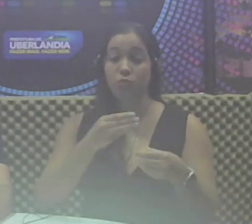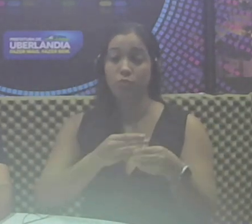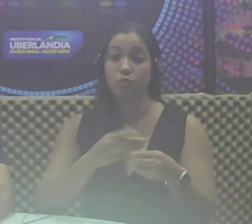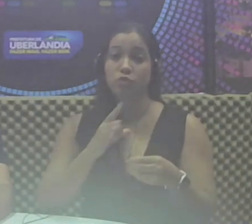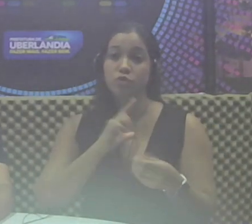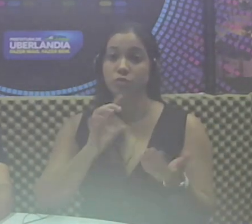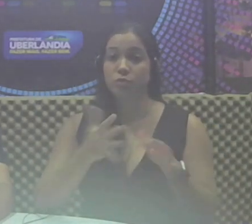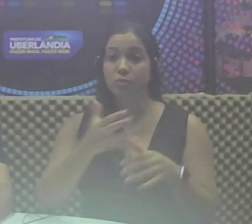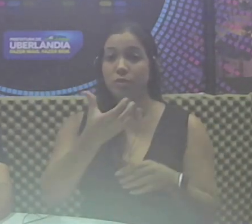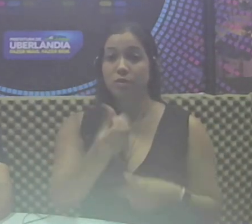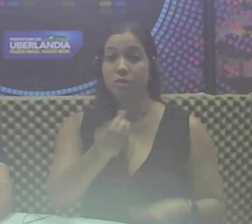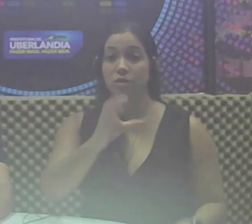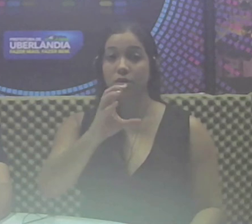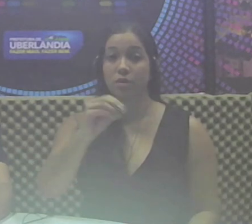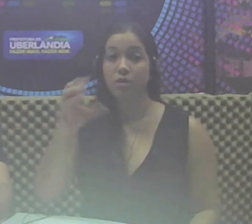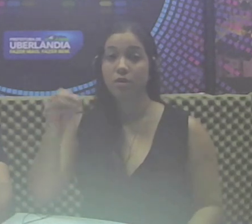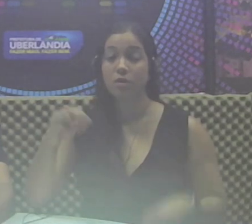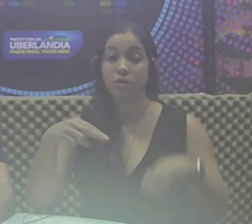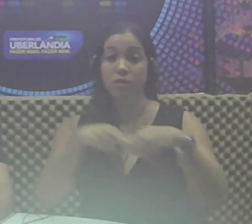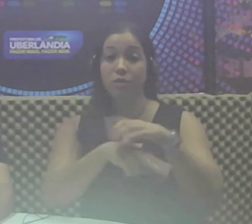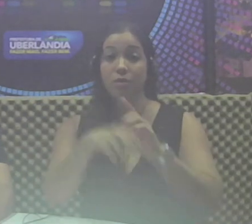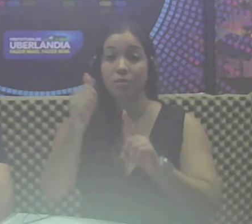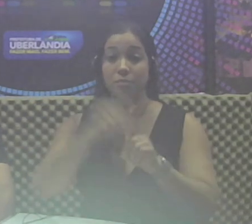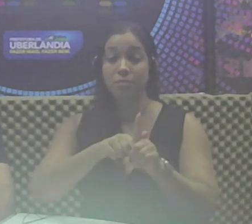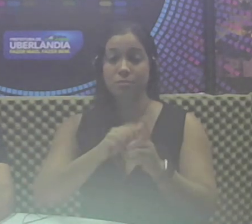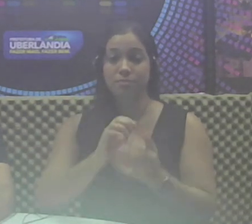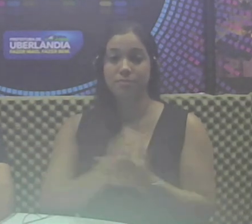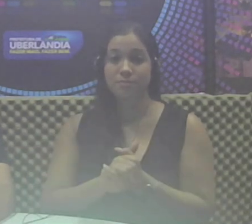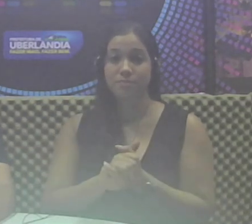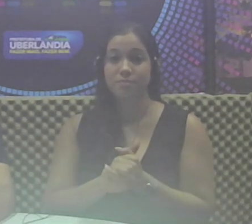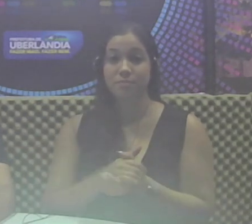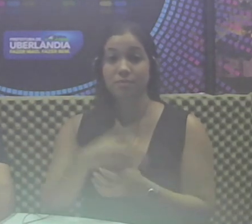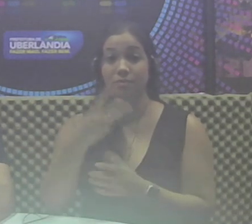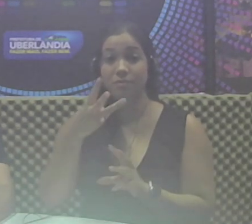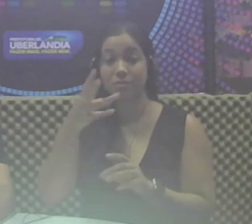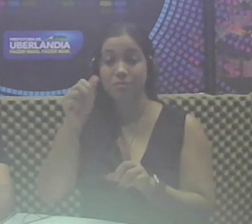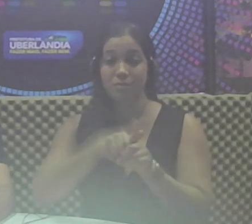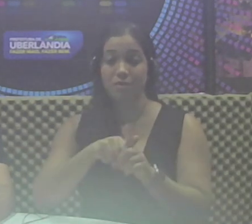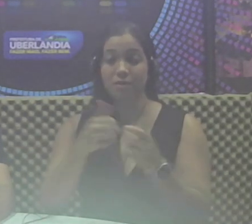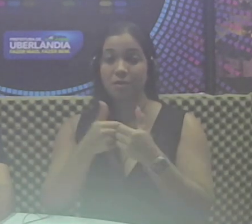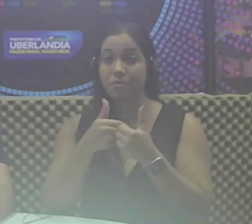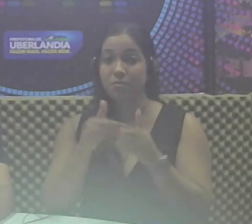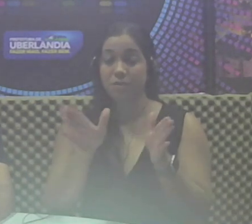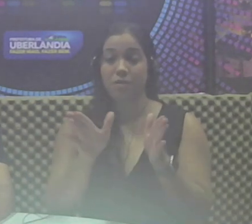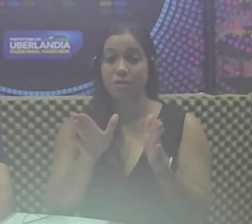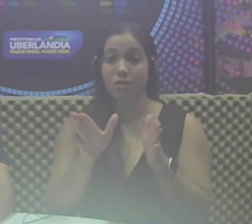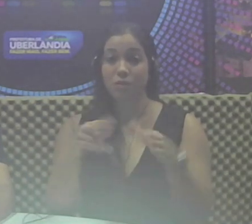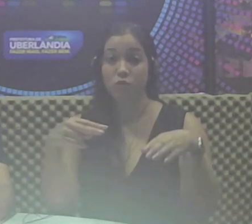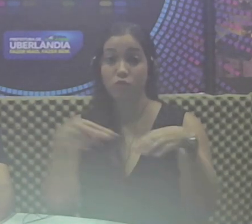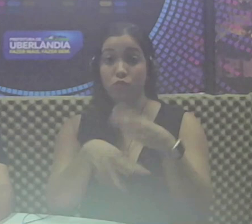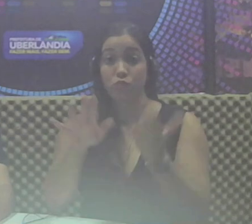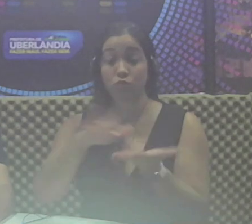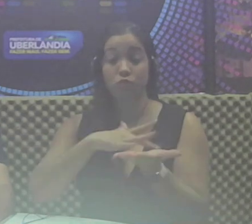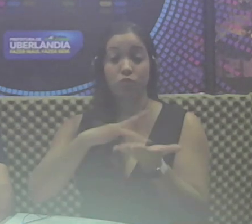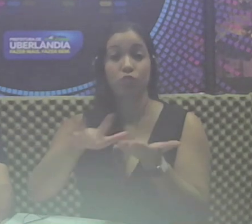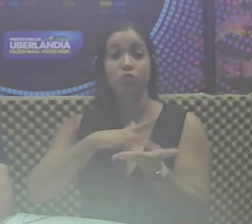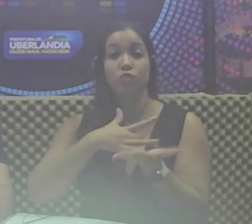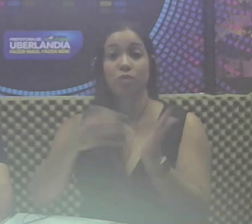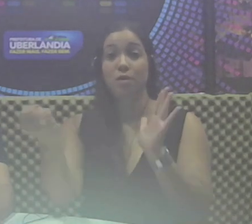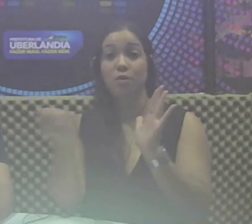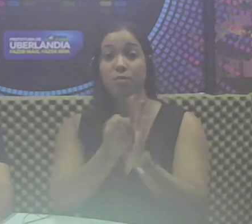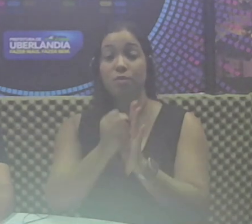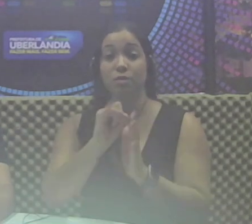cerca de 600 tomografias por mês. Nesses três meses de operação do tomógrafo computadorizado, que é da marca